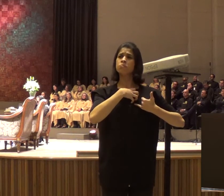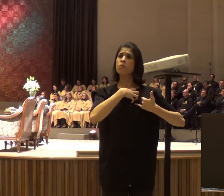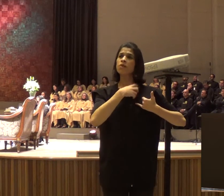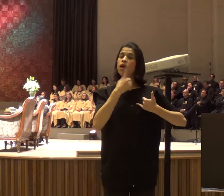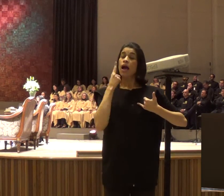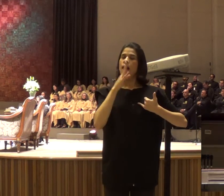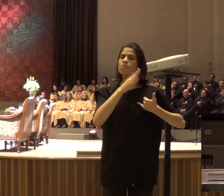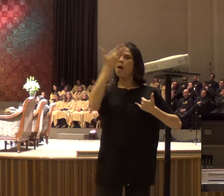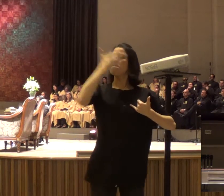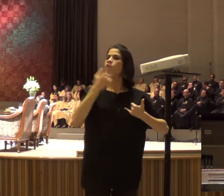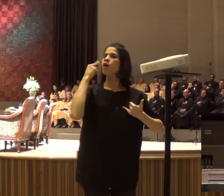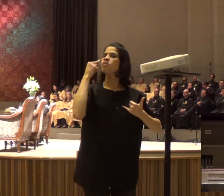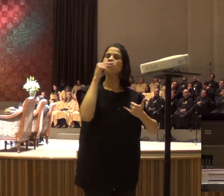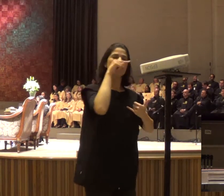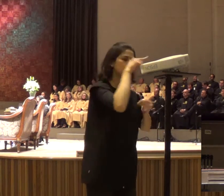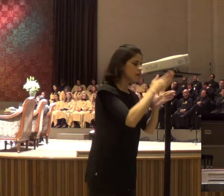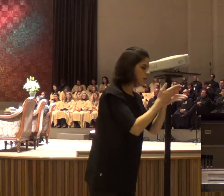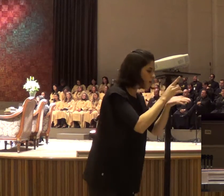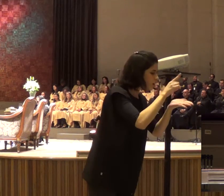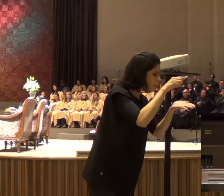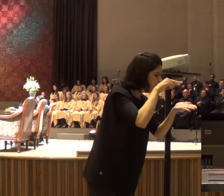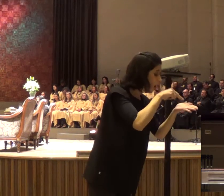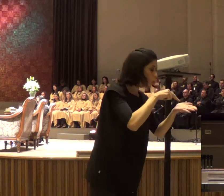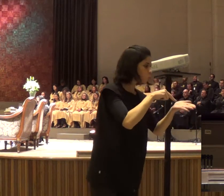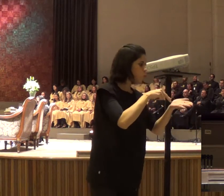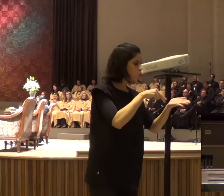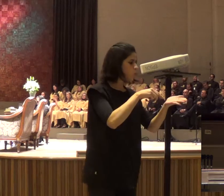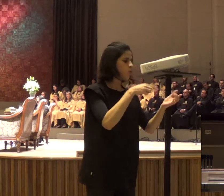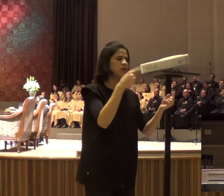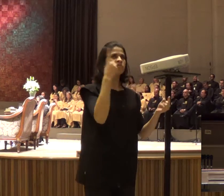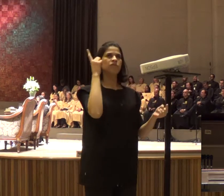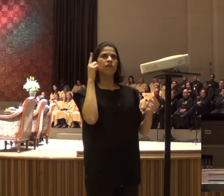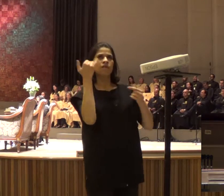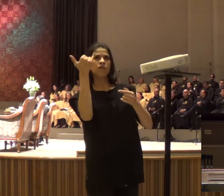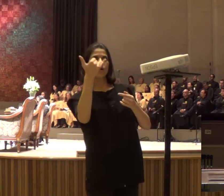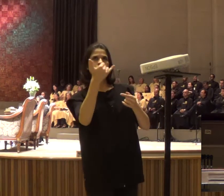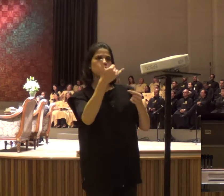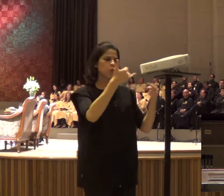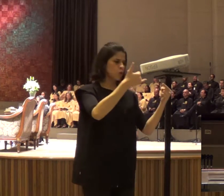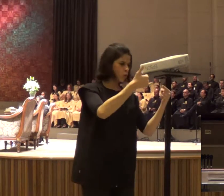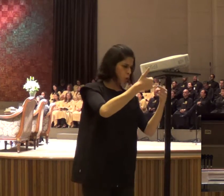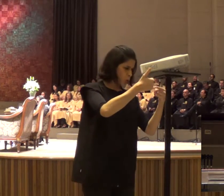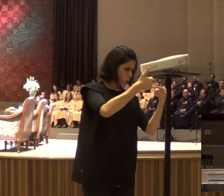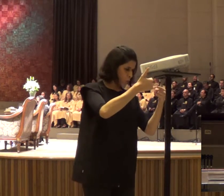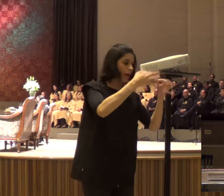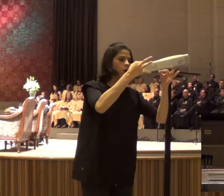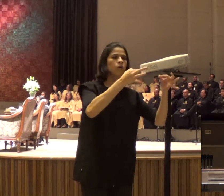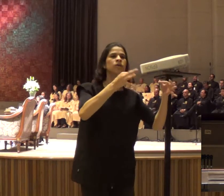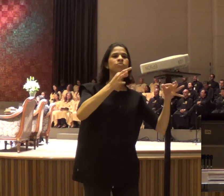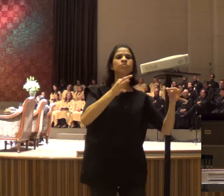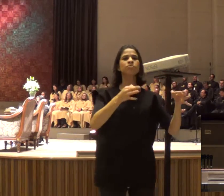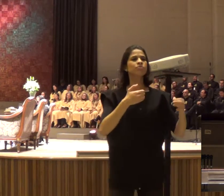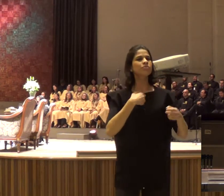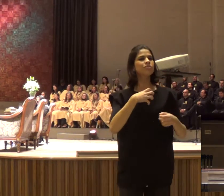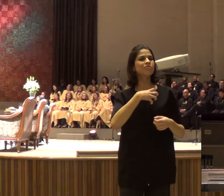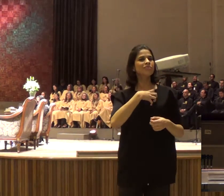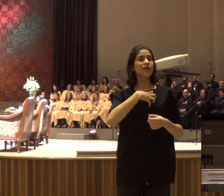vezes, eu posso me confundir, é verdade, porque eu estou ouvindo as vozes, da minha alma, e as vezes o meu